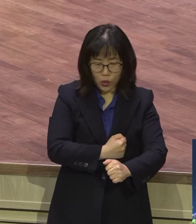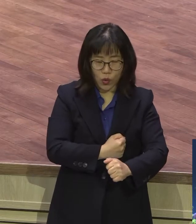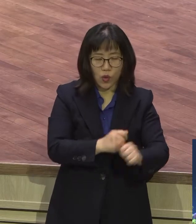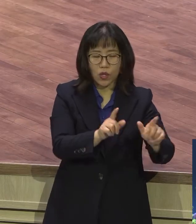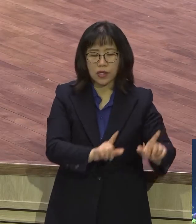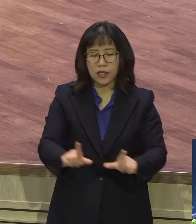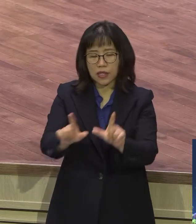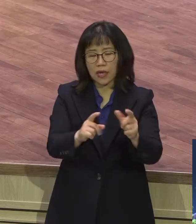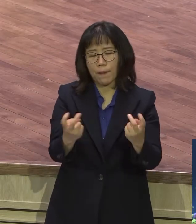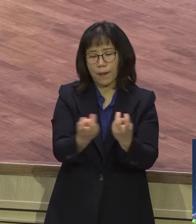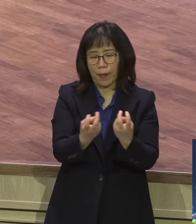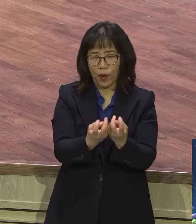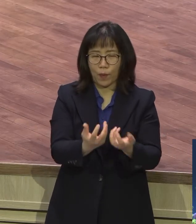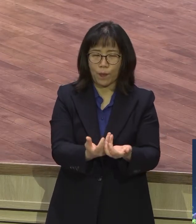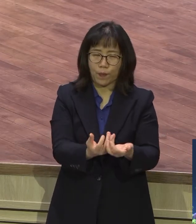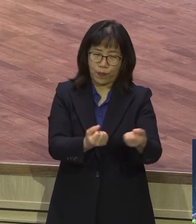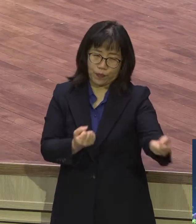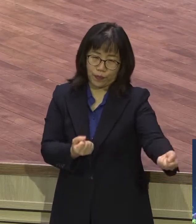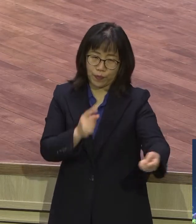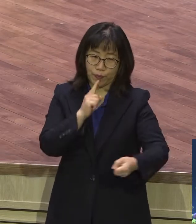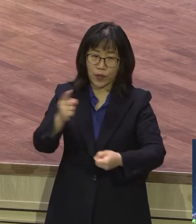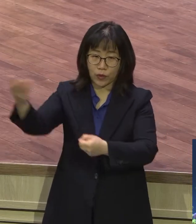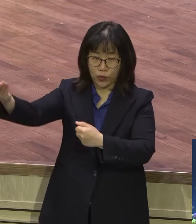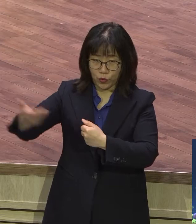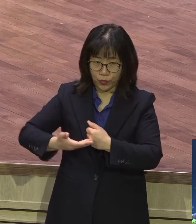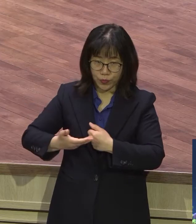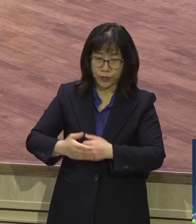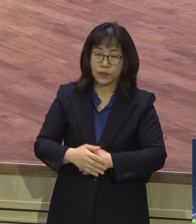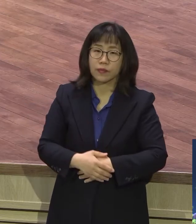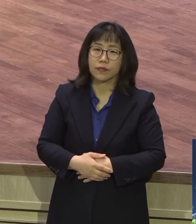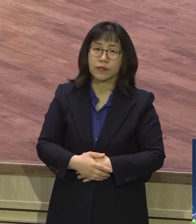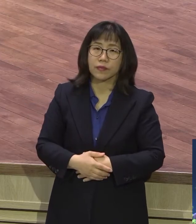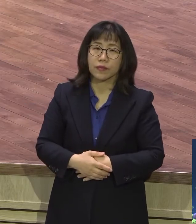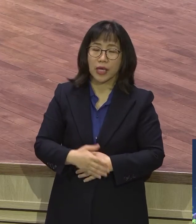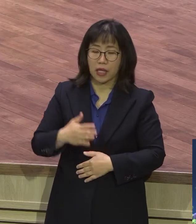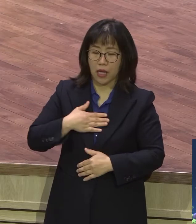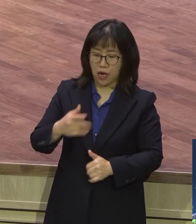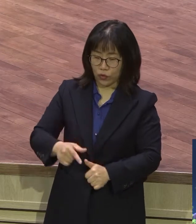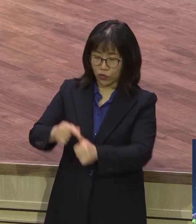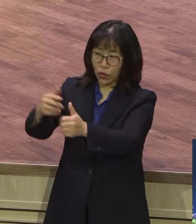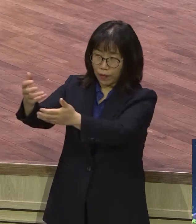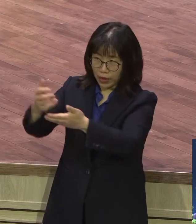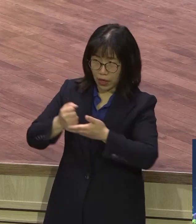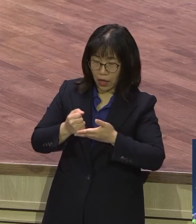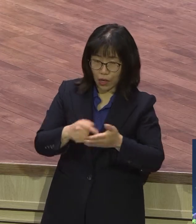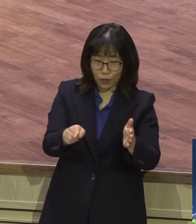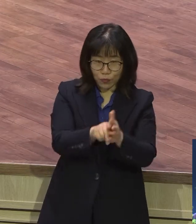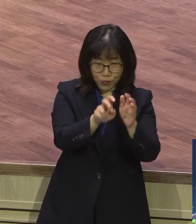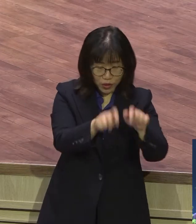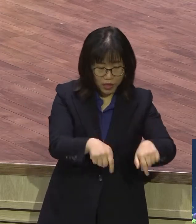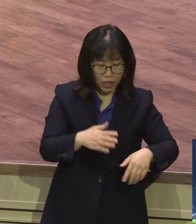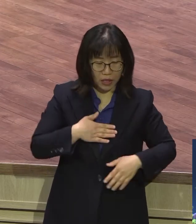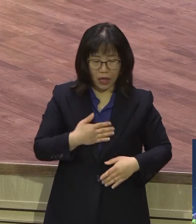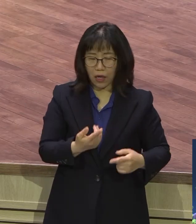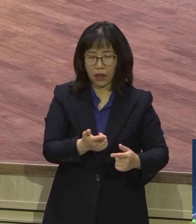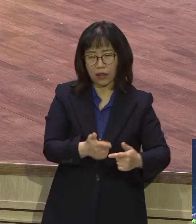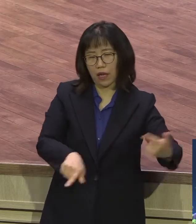거예요. 그러니까 구원받은 하나님의 자녀는 불신자하고 사는 삶의 방식이 달라요.